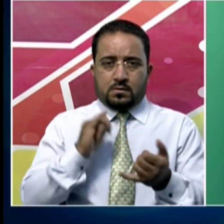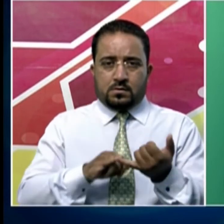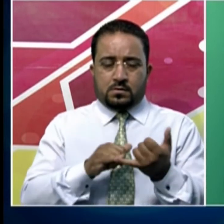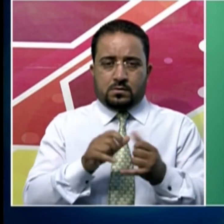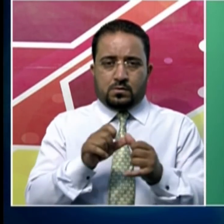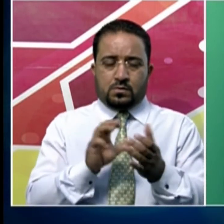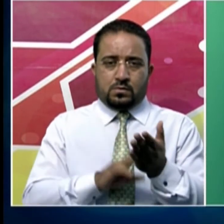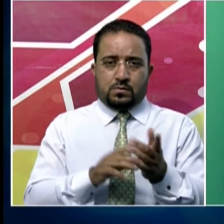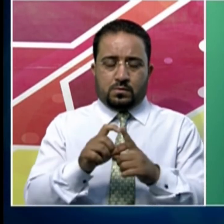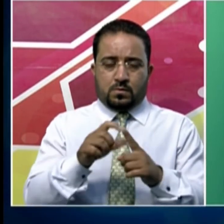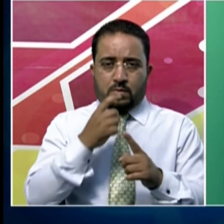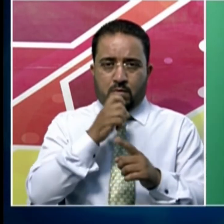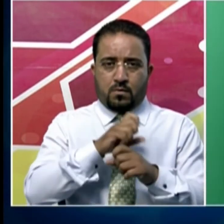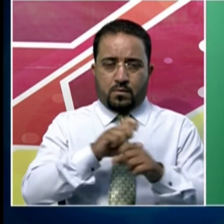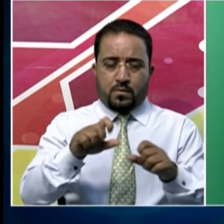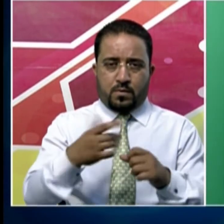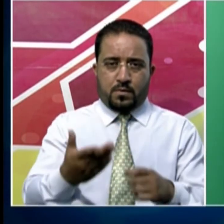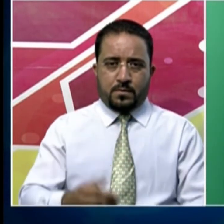گیا ہے